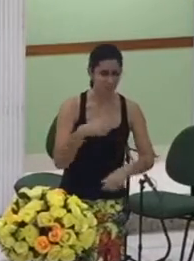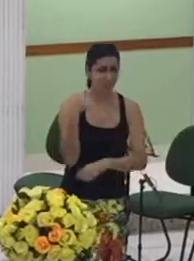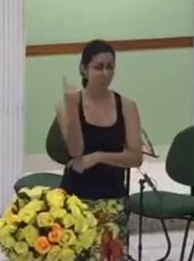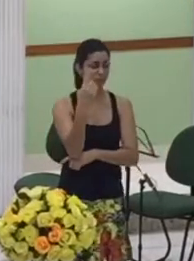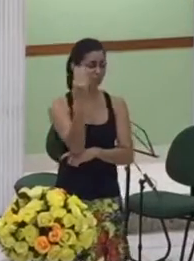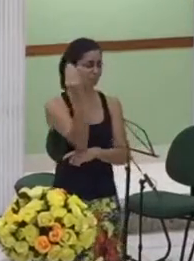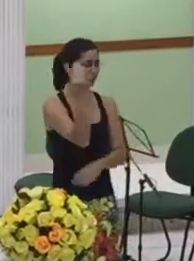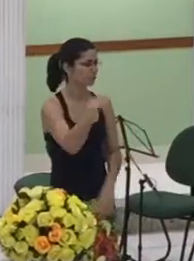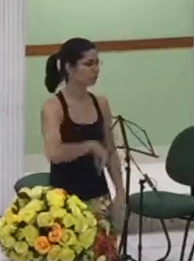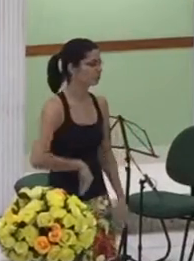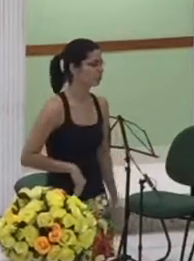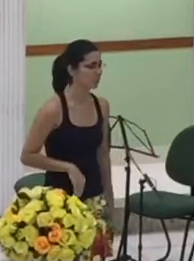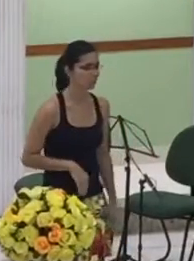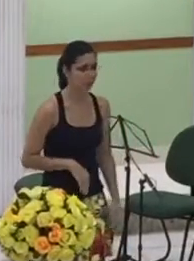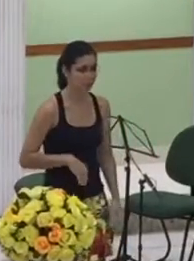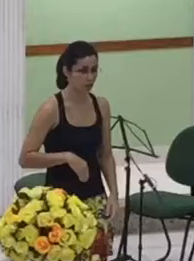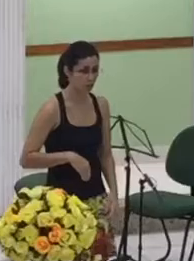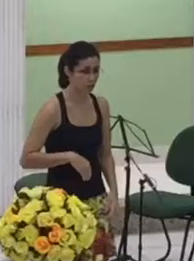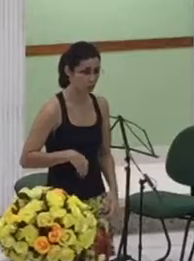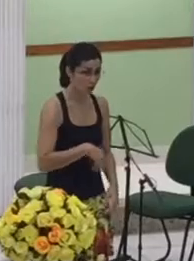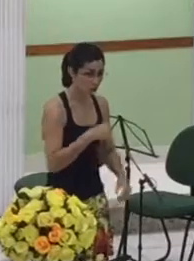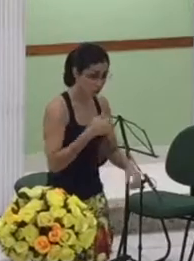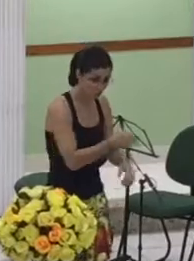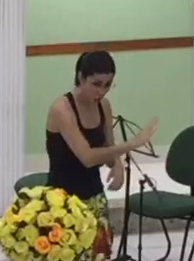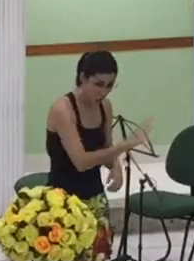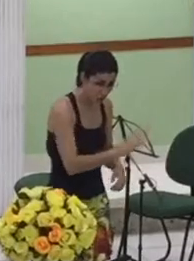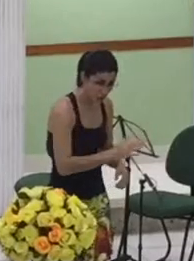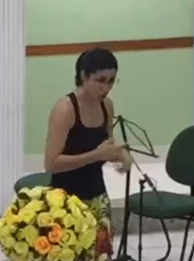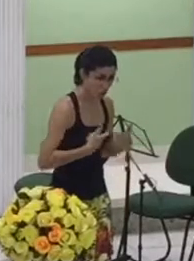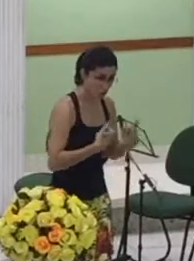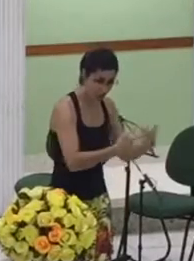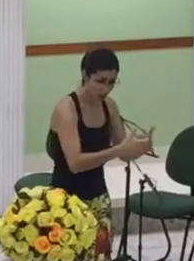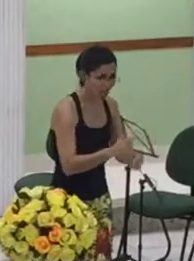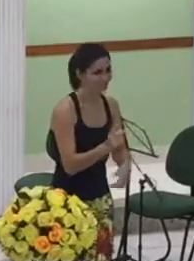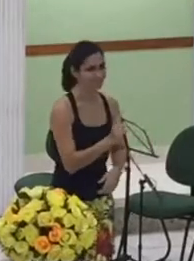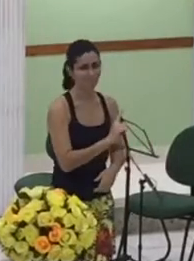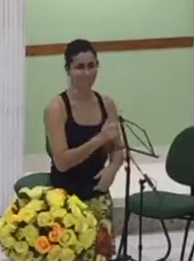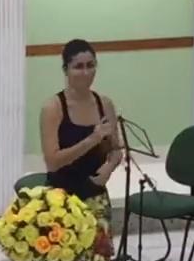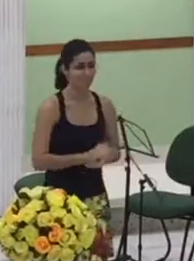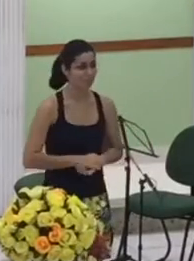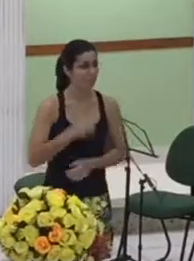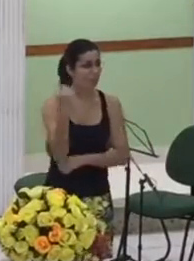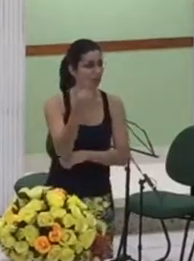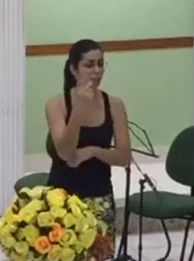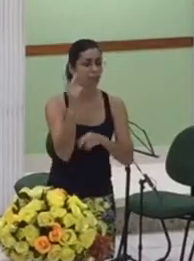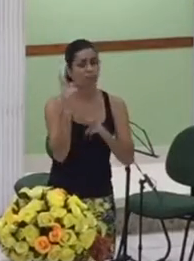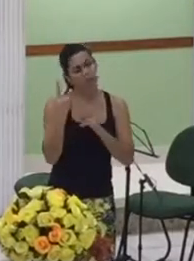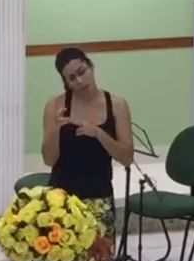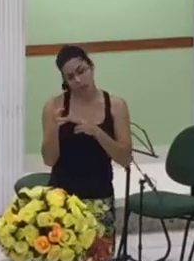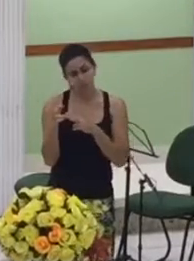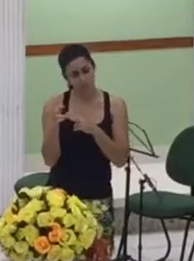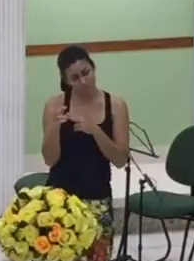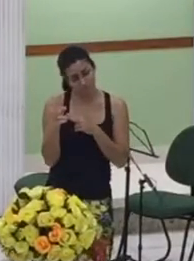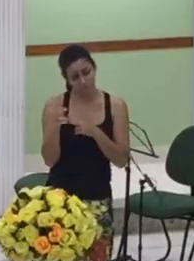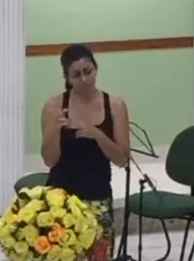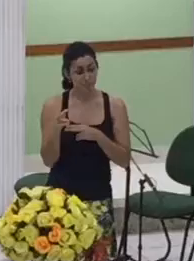e nos diz o texto do Bíblio que ele durou até tarde e aí ladeiou na preguiça olhou pela janela